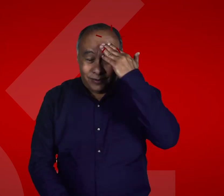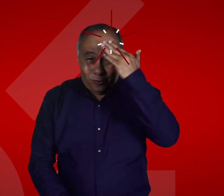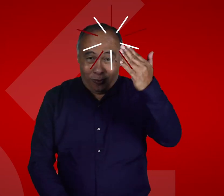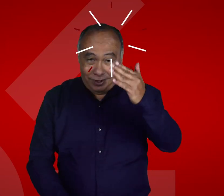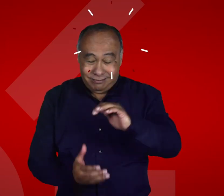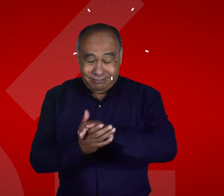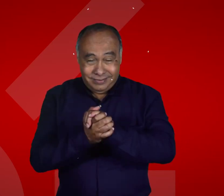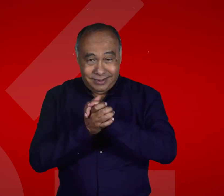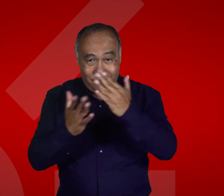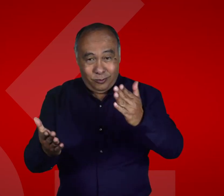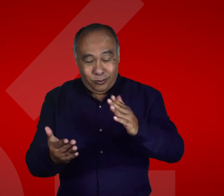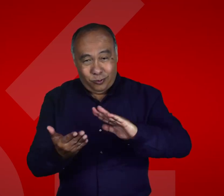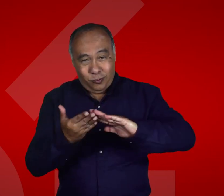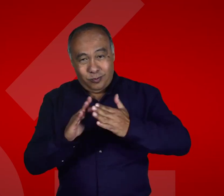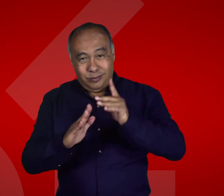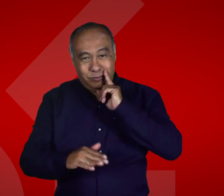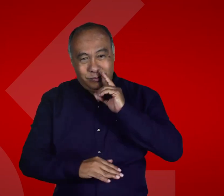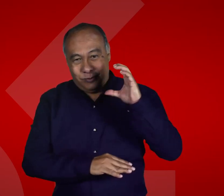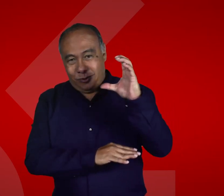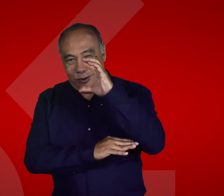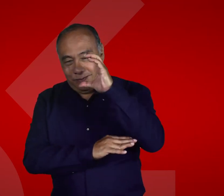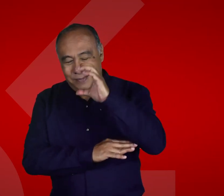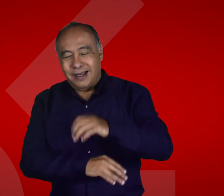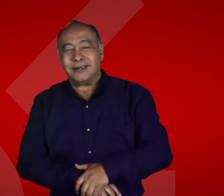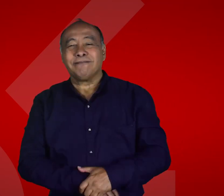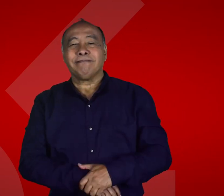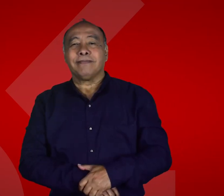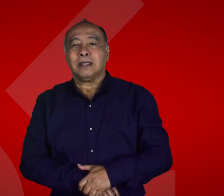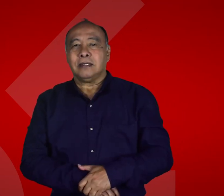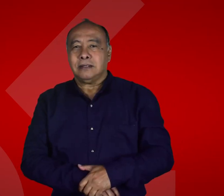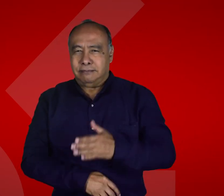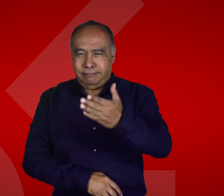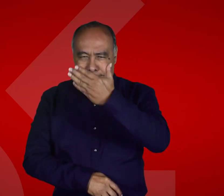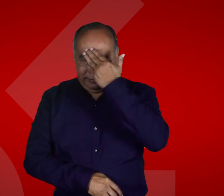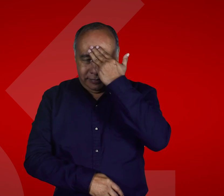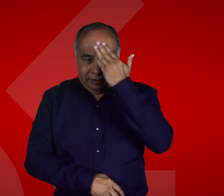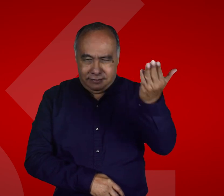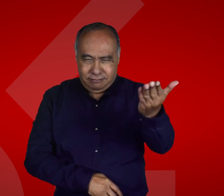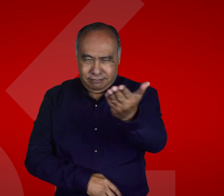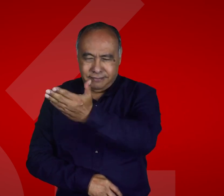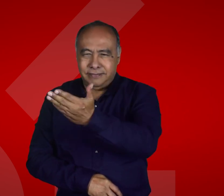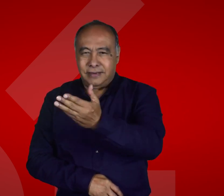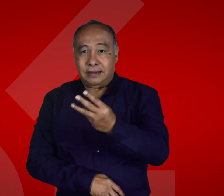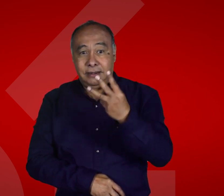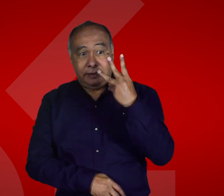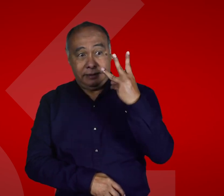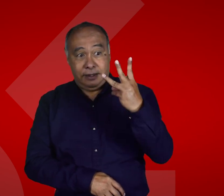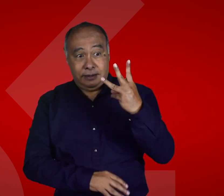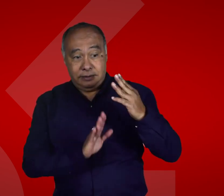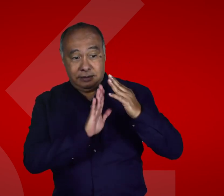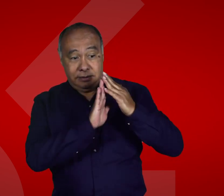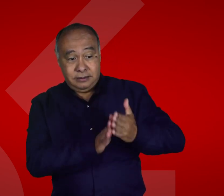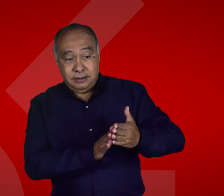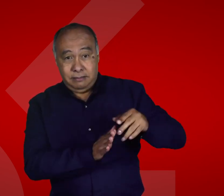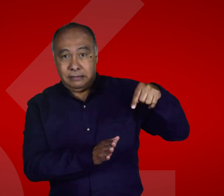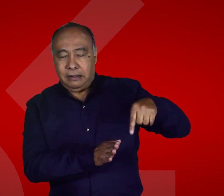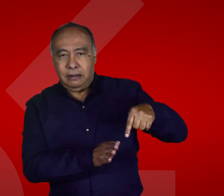Un saludo para la comunidad sorda de Colombia. Como saben, el 3 de diciembre se conmemoró el Día